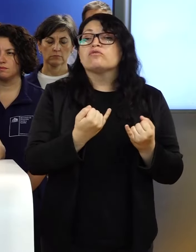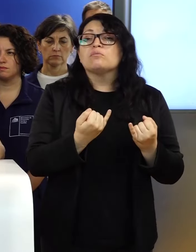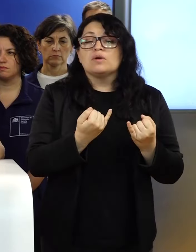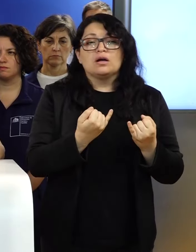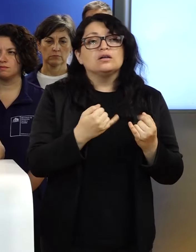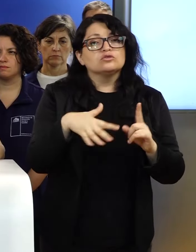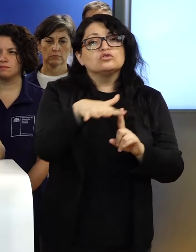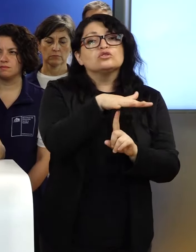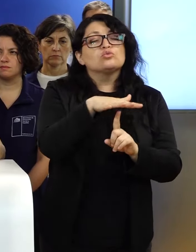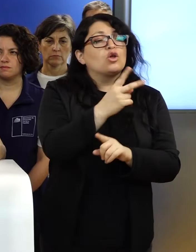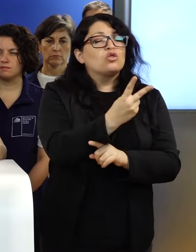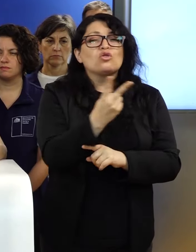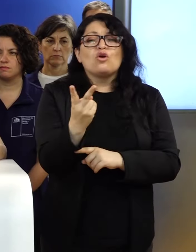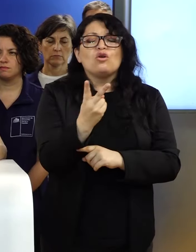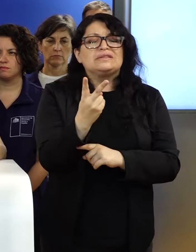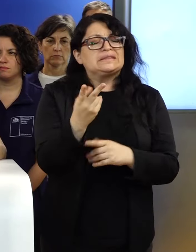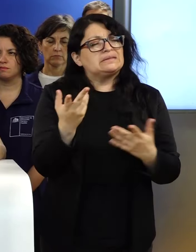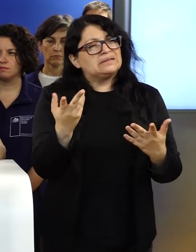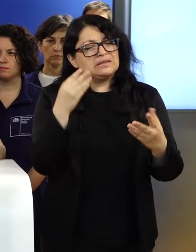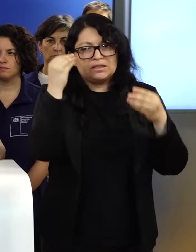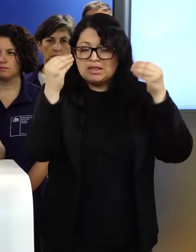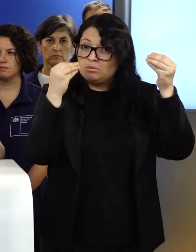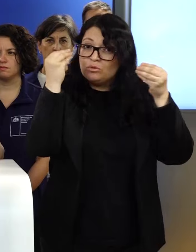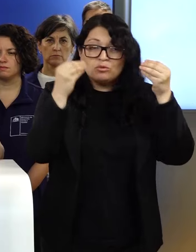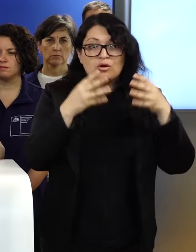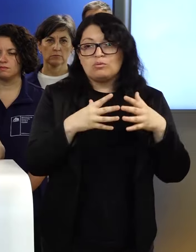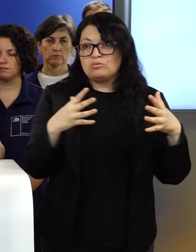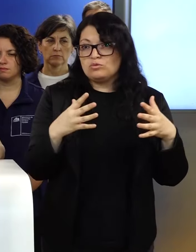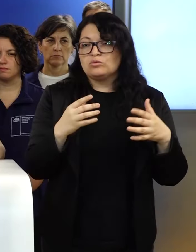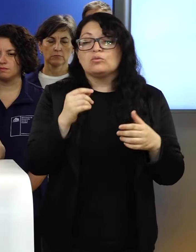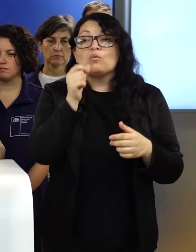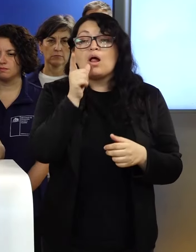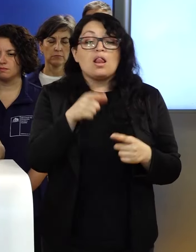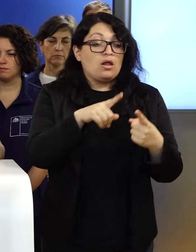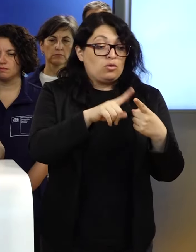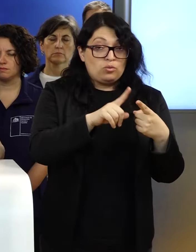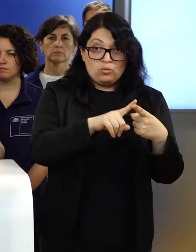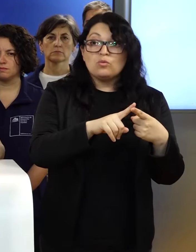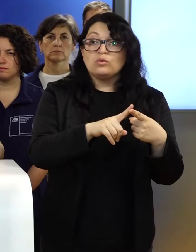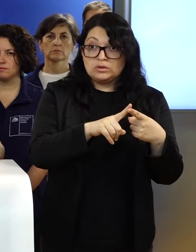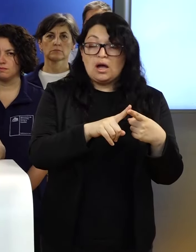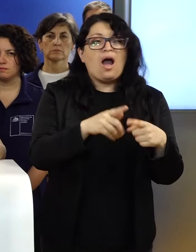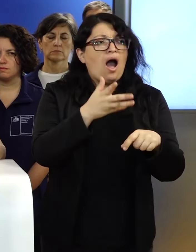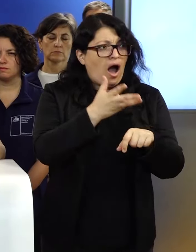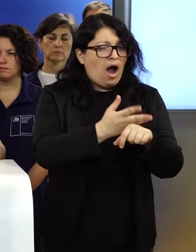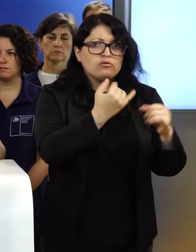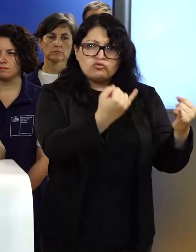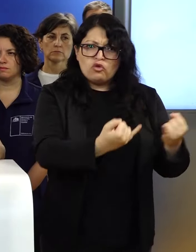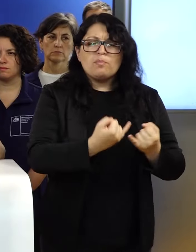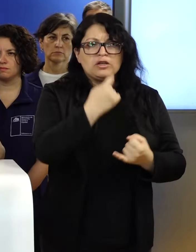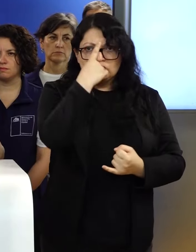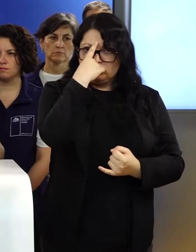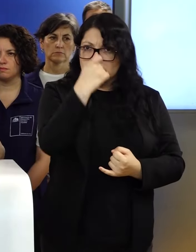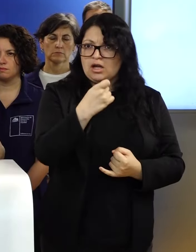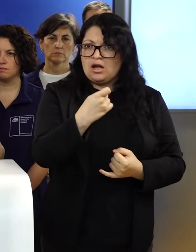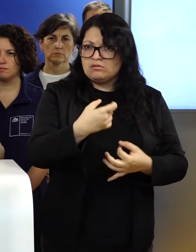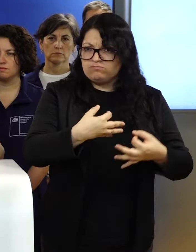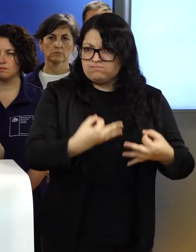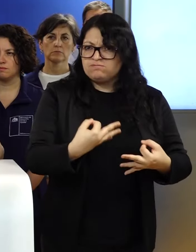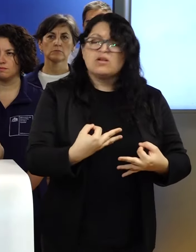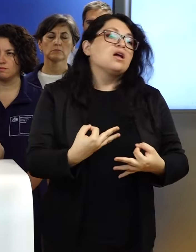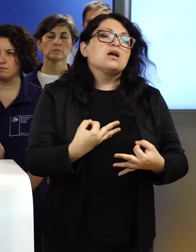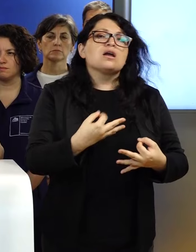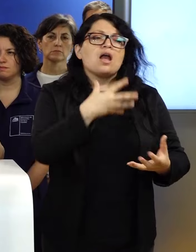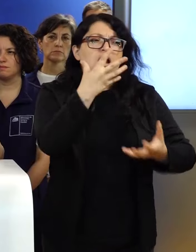situaciones particularmente preocupantes. Una, que hay antecedentes serios de que el origen del